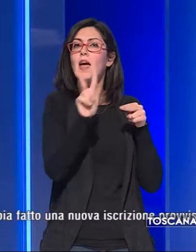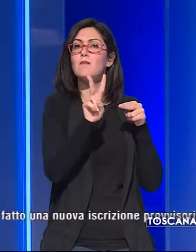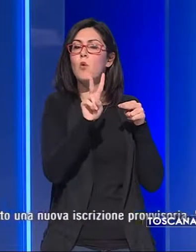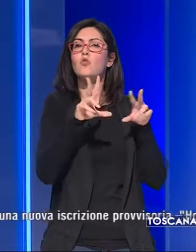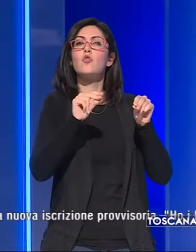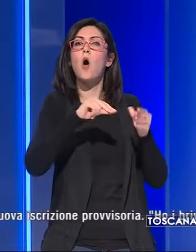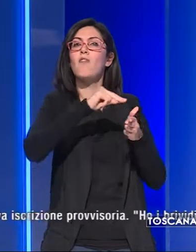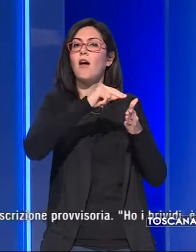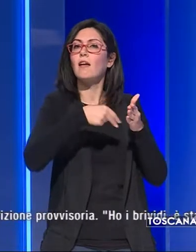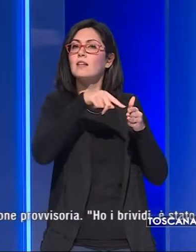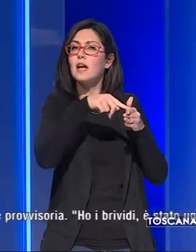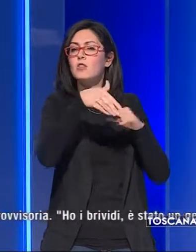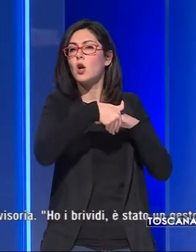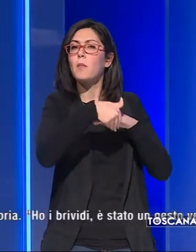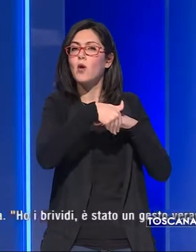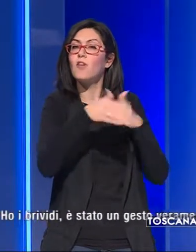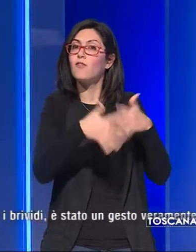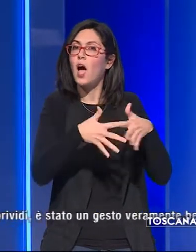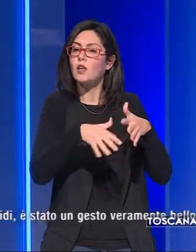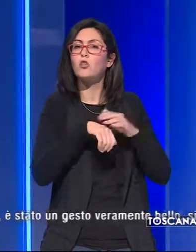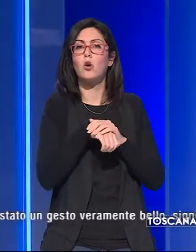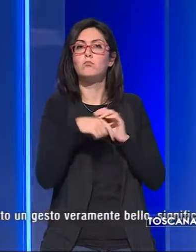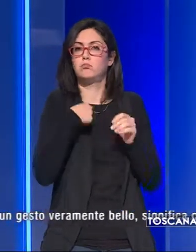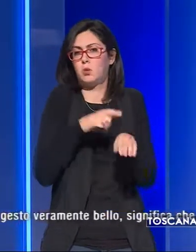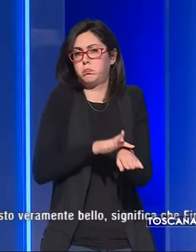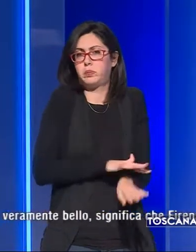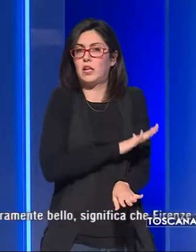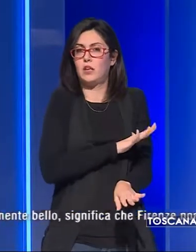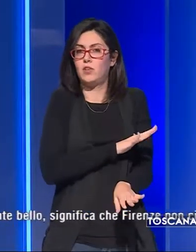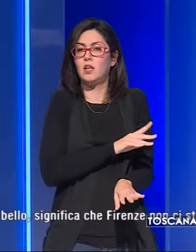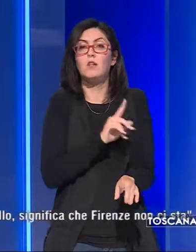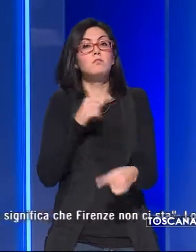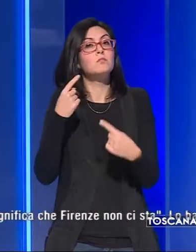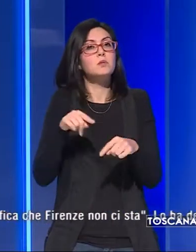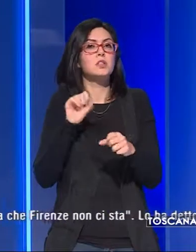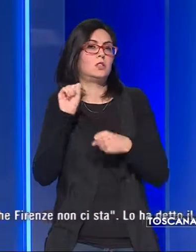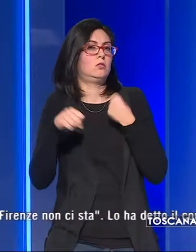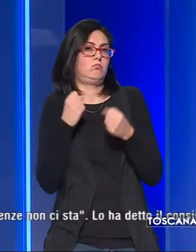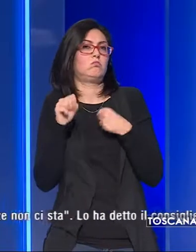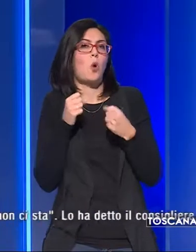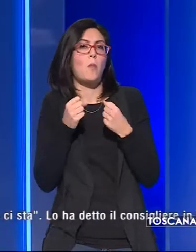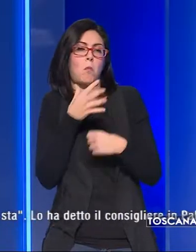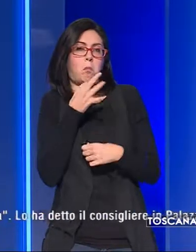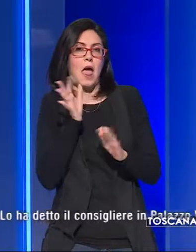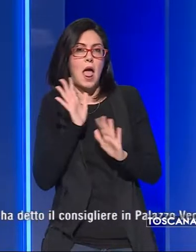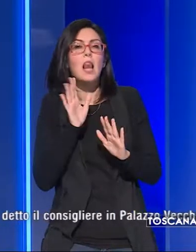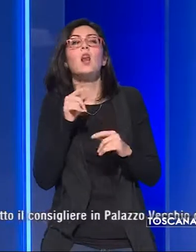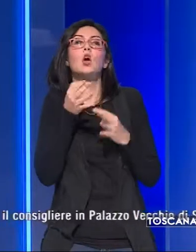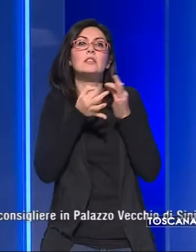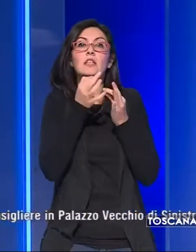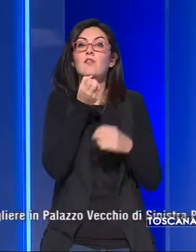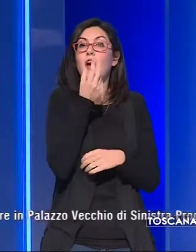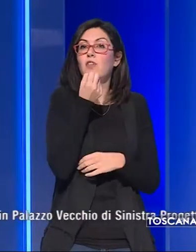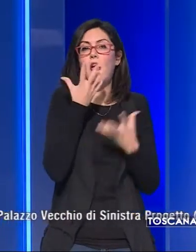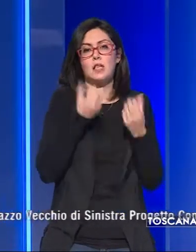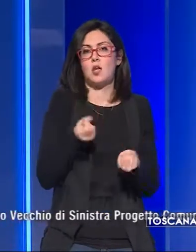iscrizione provvisoria. Ho i brividi, è stato un gesto veramente bello, significa che Firenze